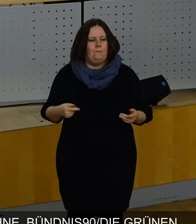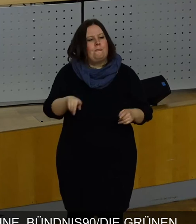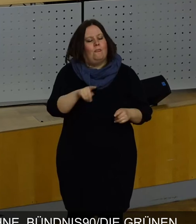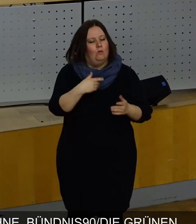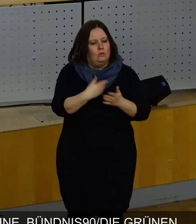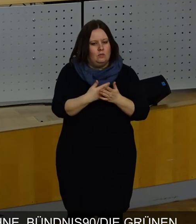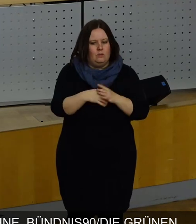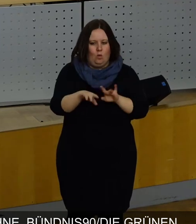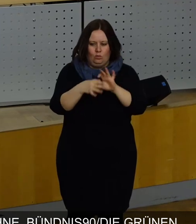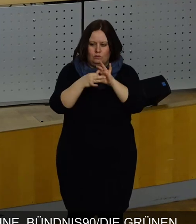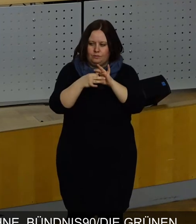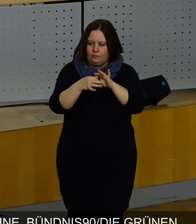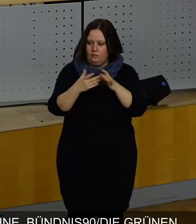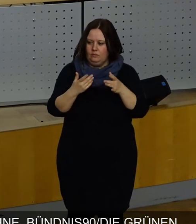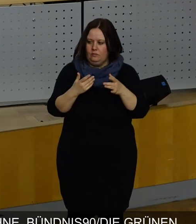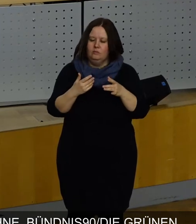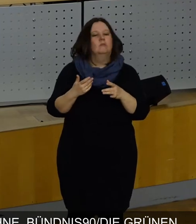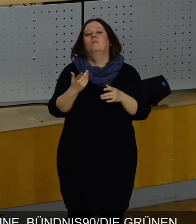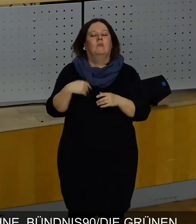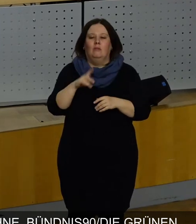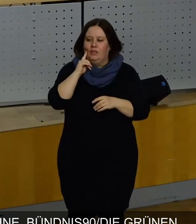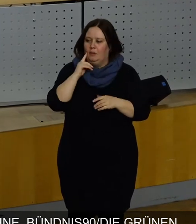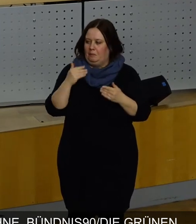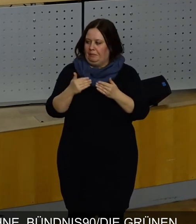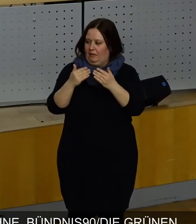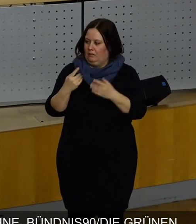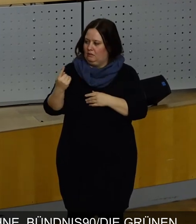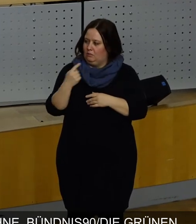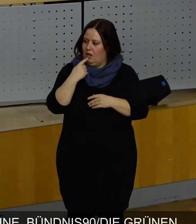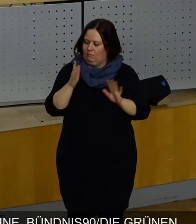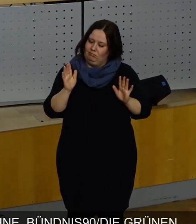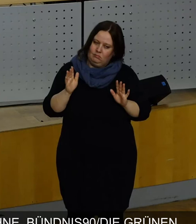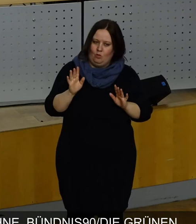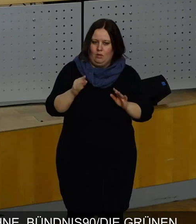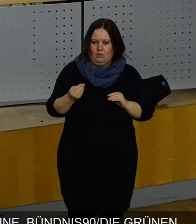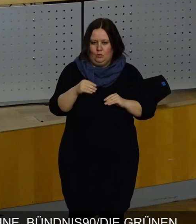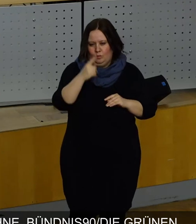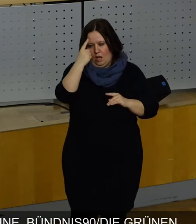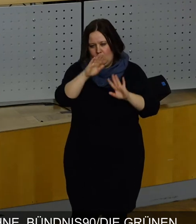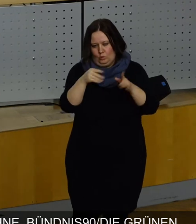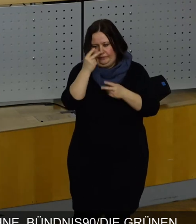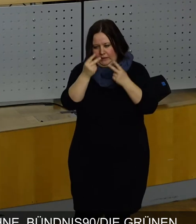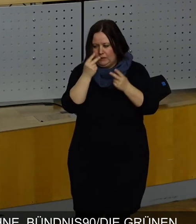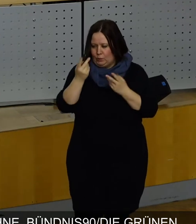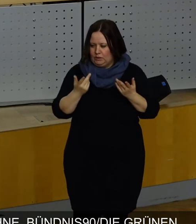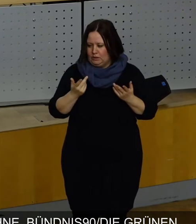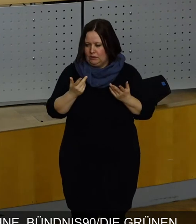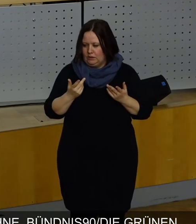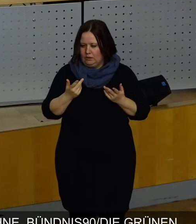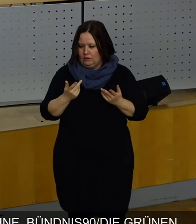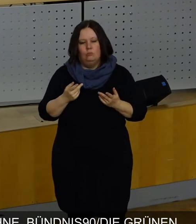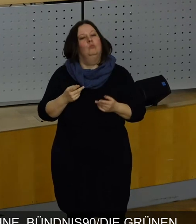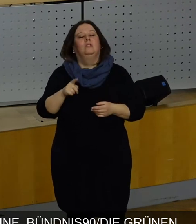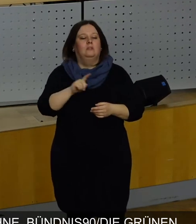wir gerade bei dieser sogenannten PAD-Situation, zu der sage ich gleich noch was im Rathaus, wir dazu